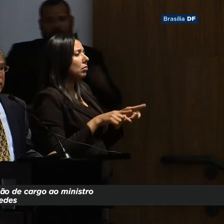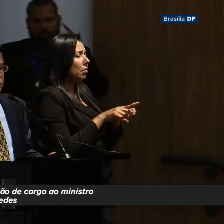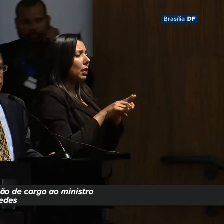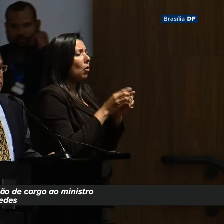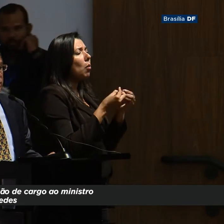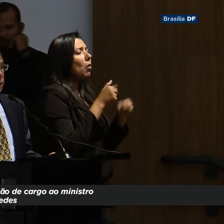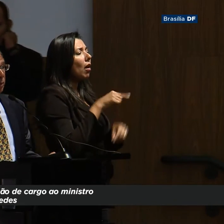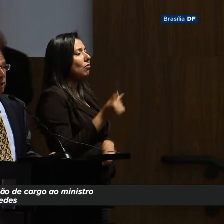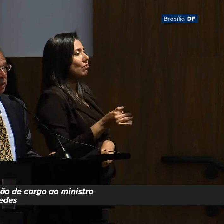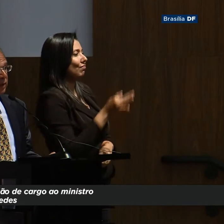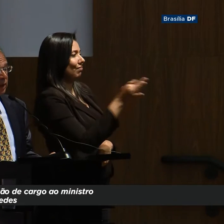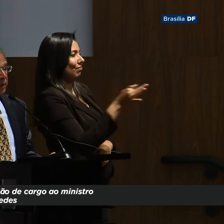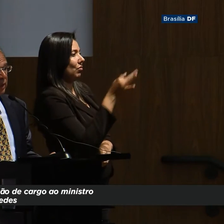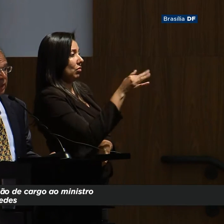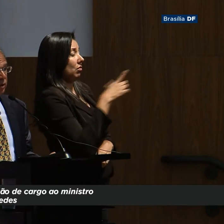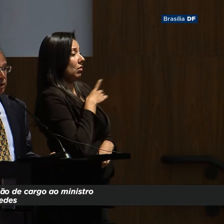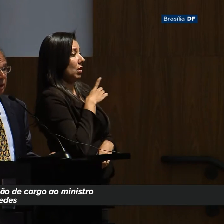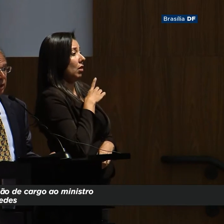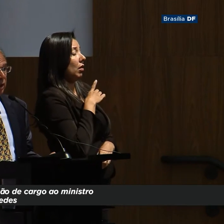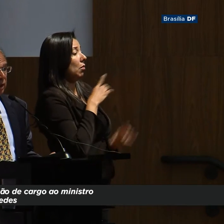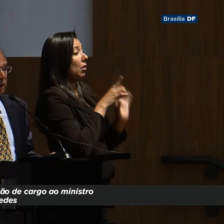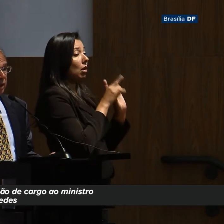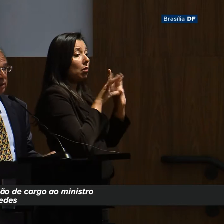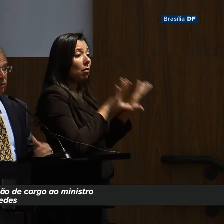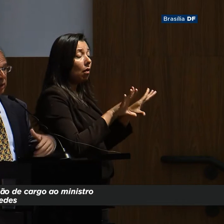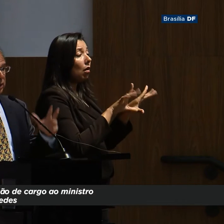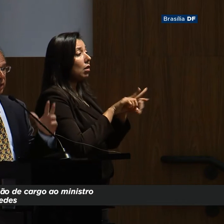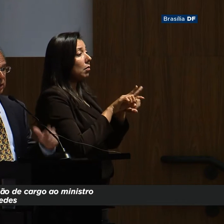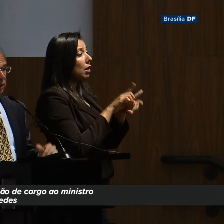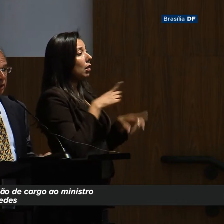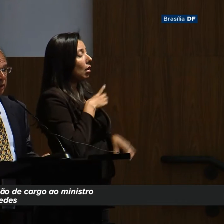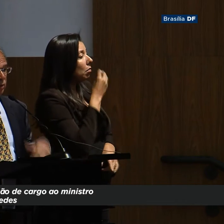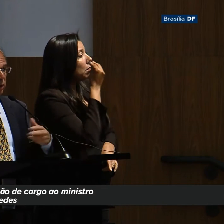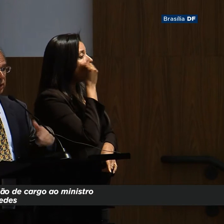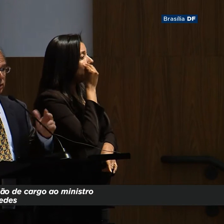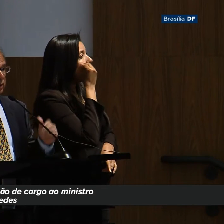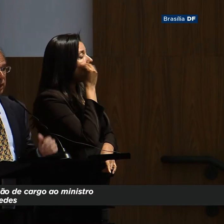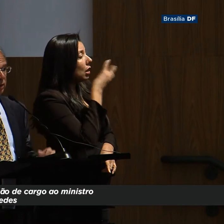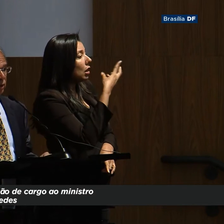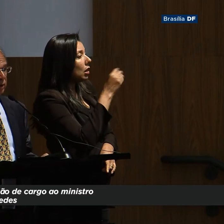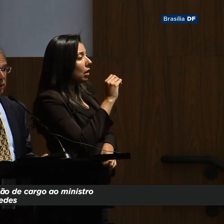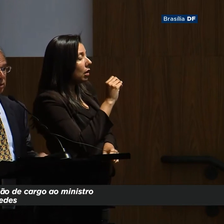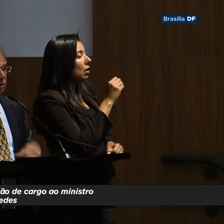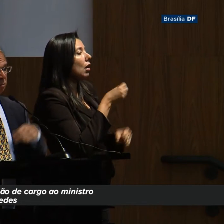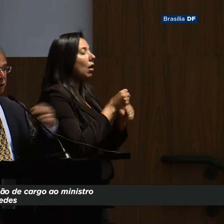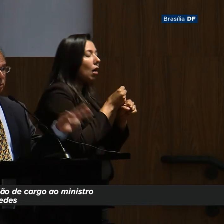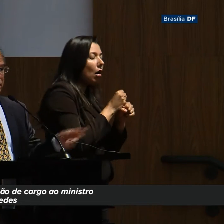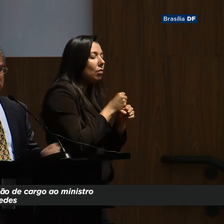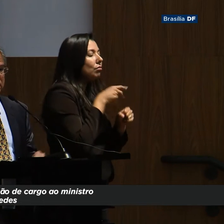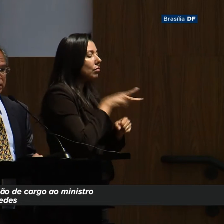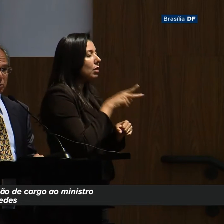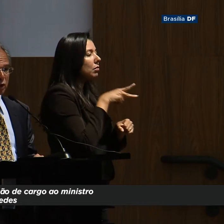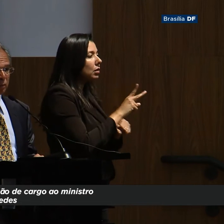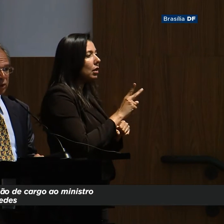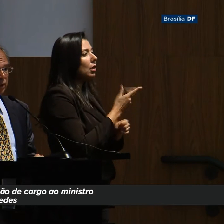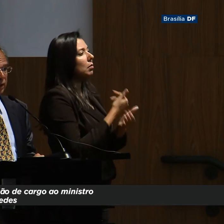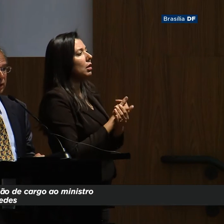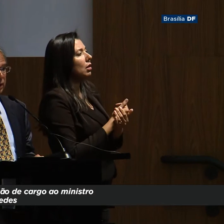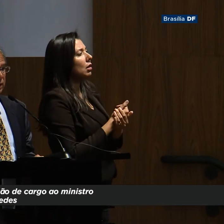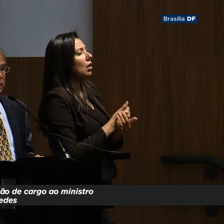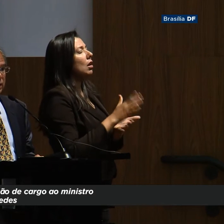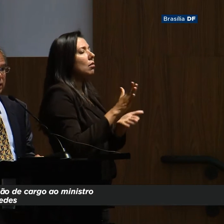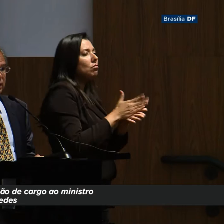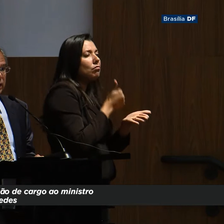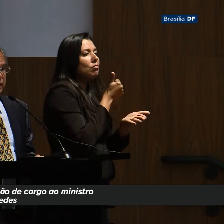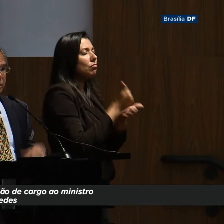futuro. Porque nós temos uma democracia resiliente e que está sendo testada há 30 anos, com eleições a cada dois anos, impeachment à esquerda, impeachment à